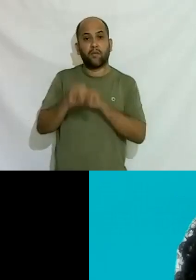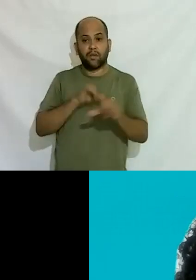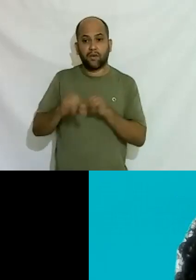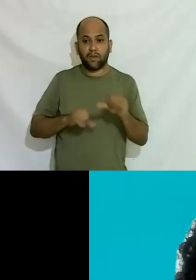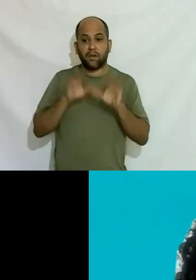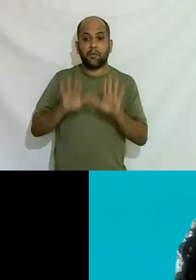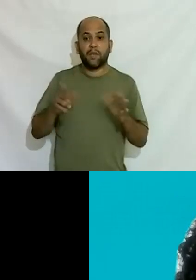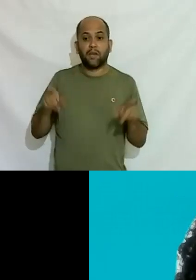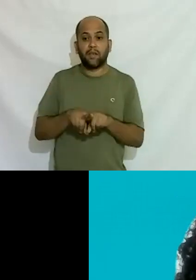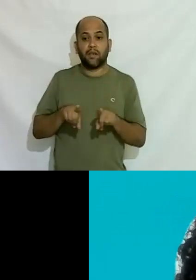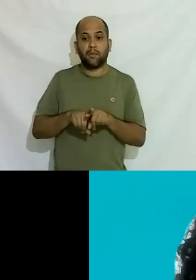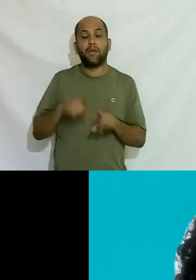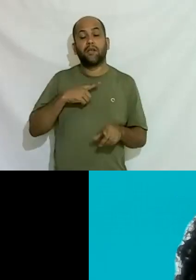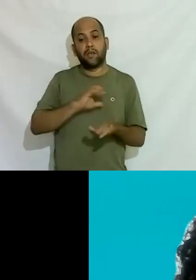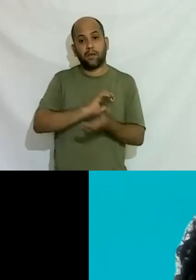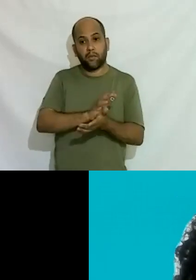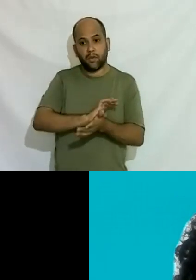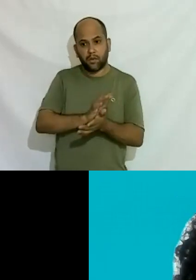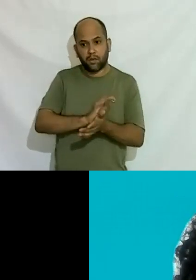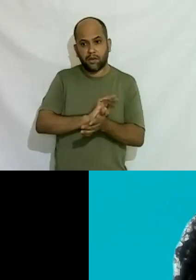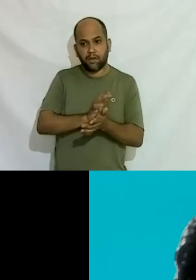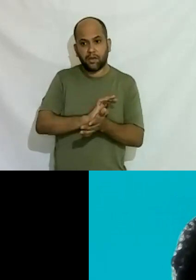também existe o preconceito depois de